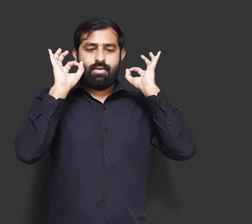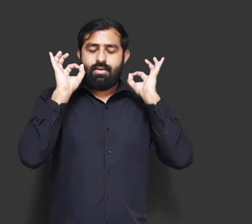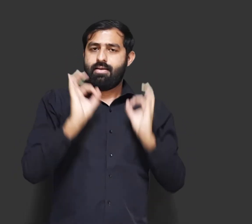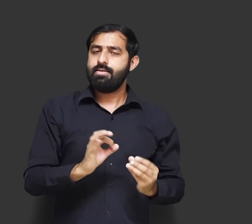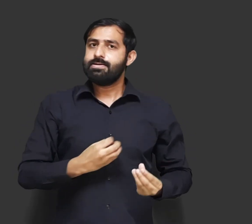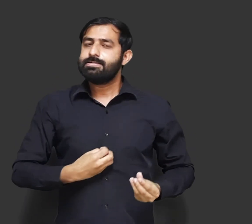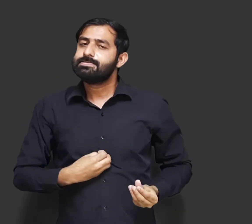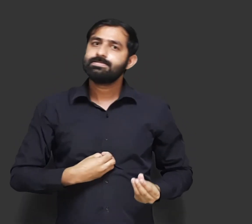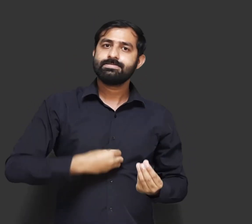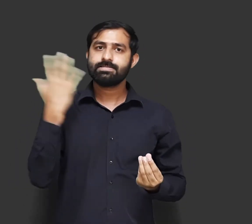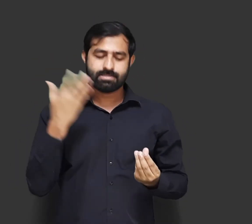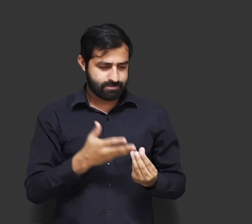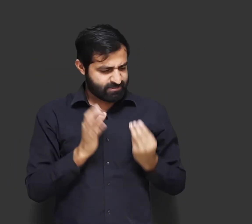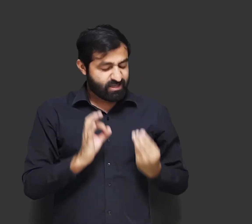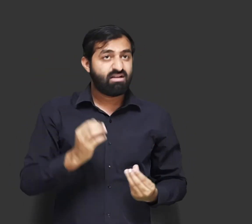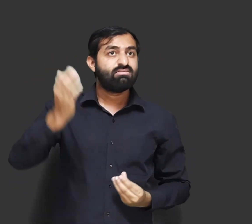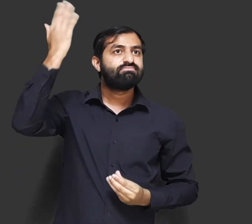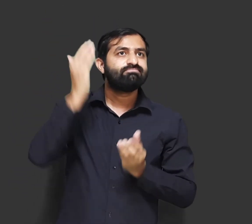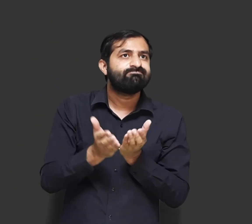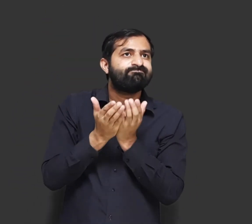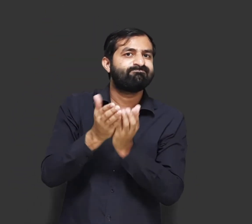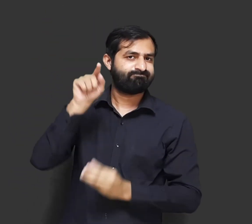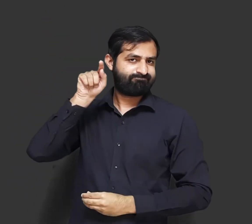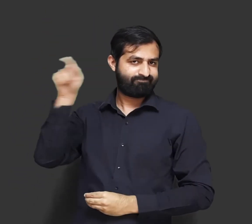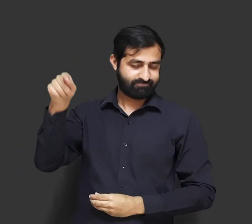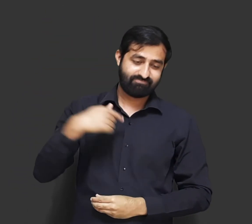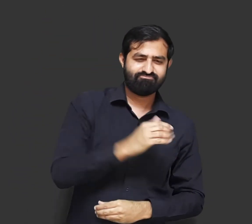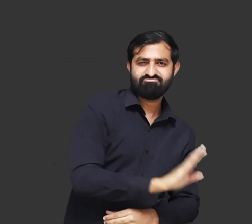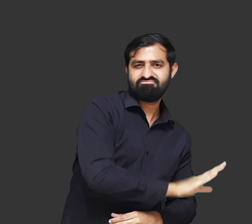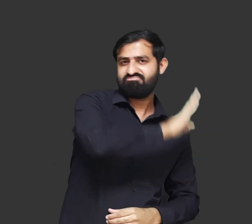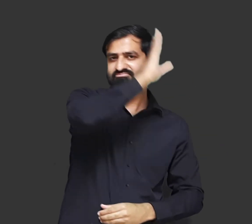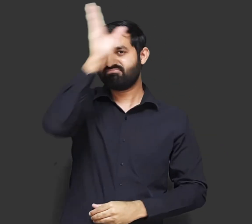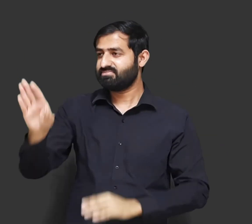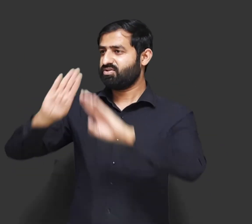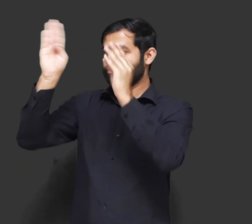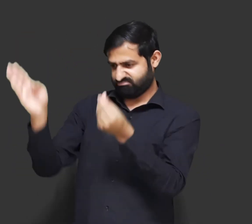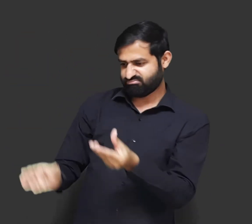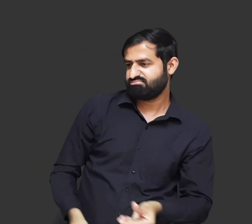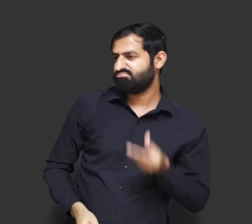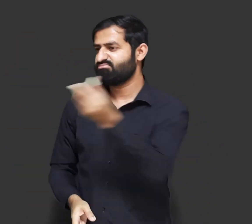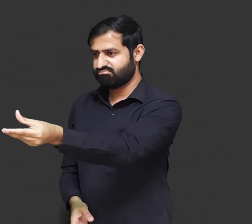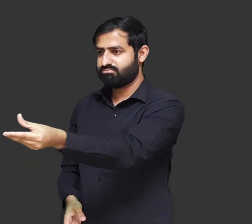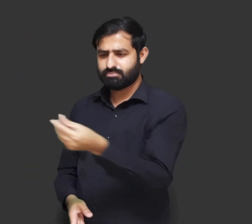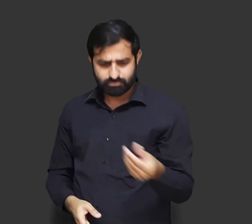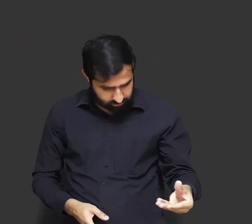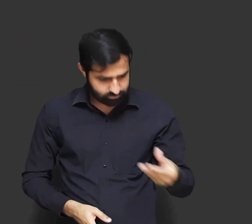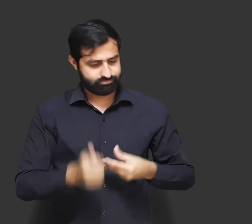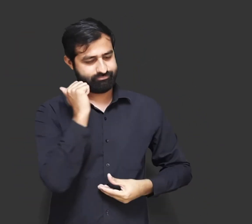जमा हो गए उस दन वहाँ खुशी से उस दुकान पर नौका लेने के लिए गया और दुकानदार को पैसे दे कर